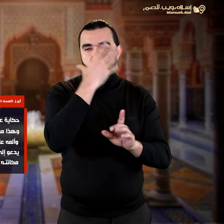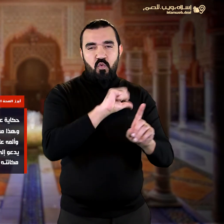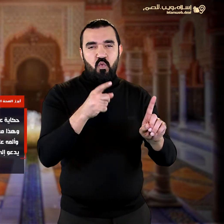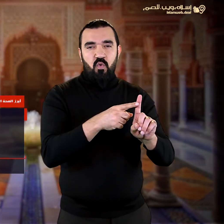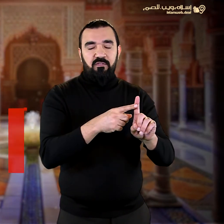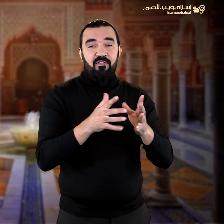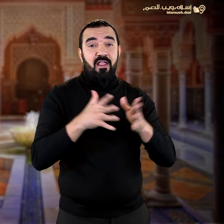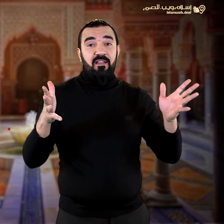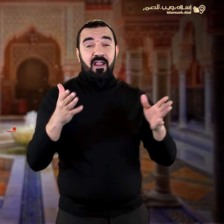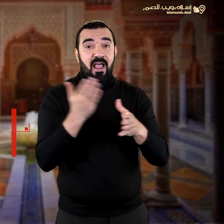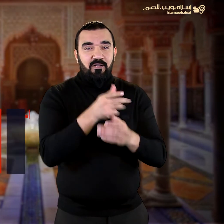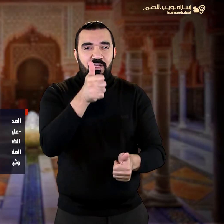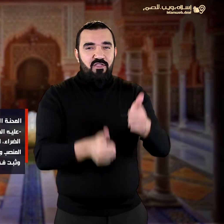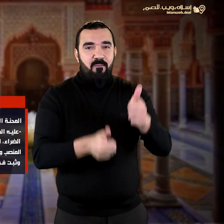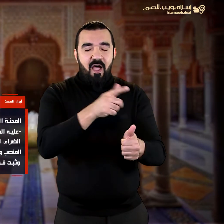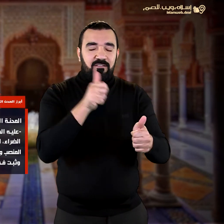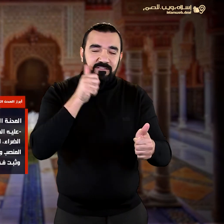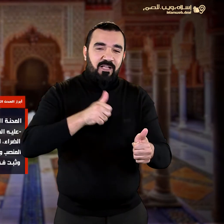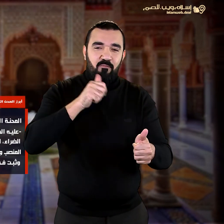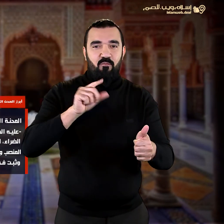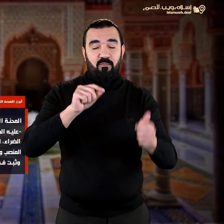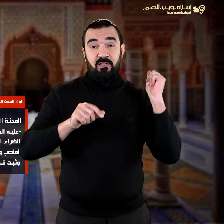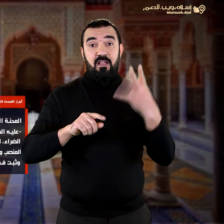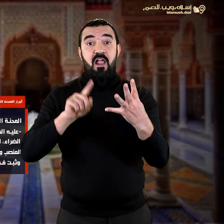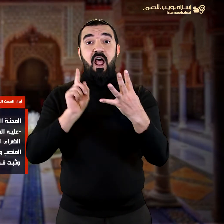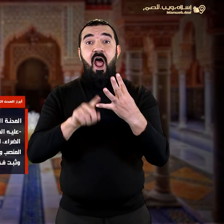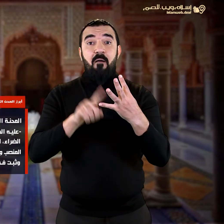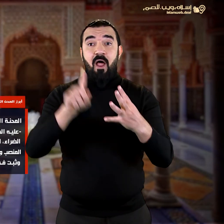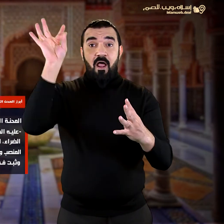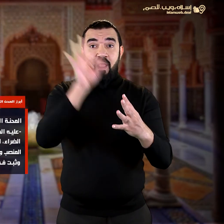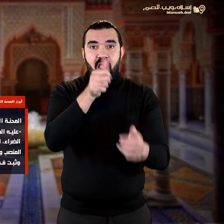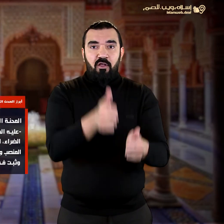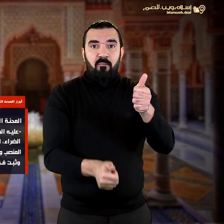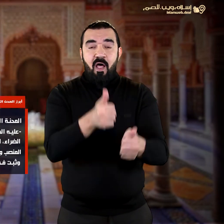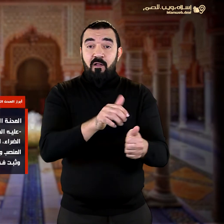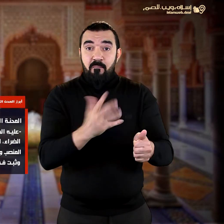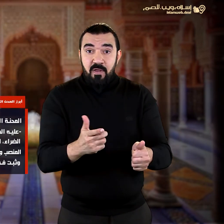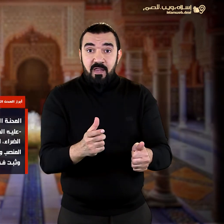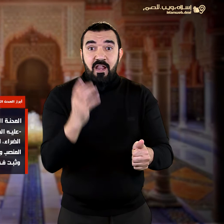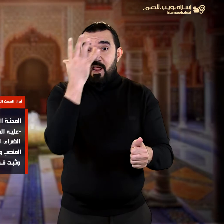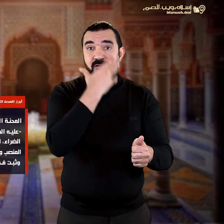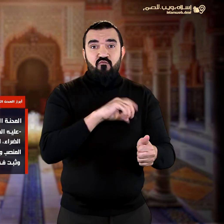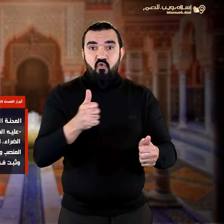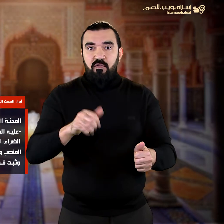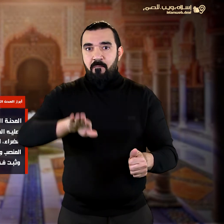المحنة الرابعة محنة المنصب إذ صار عزيز مصر